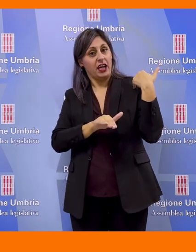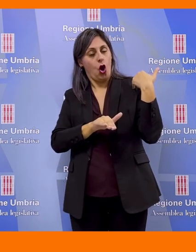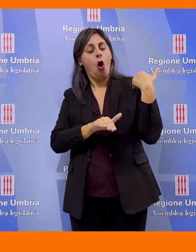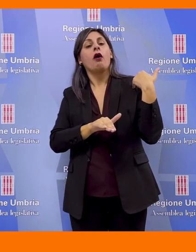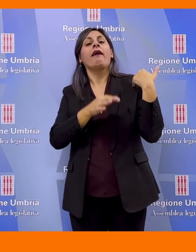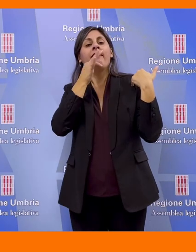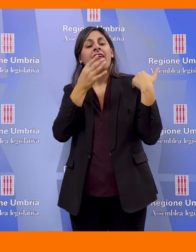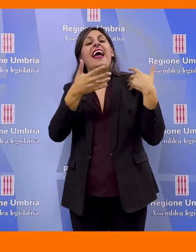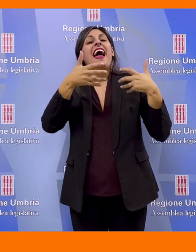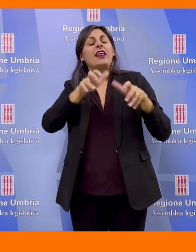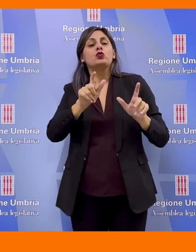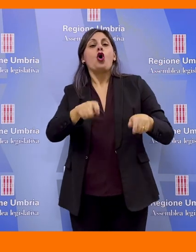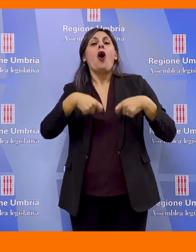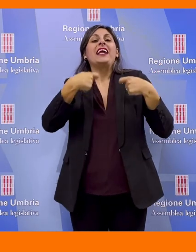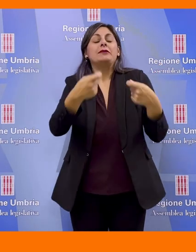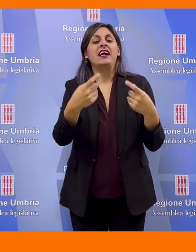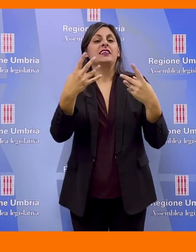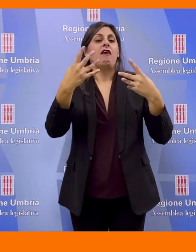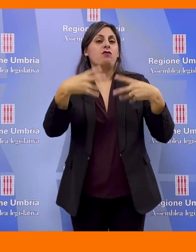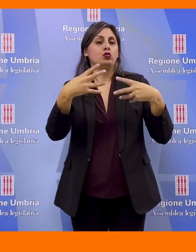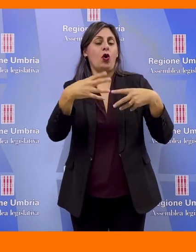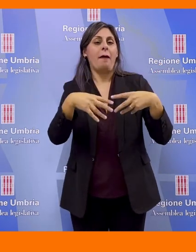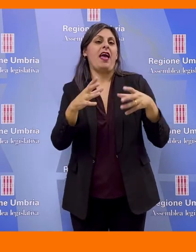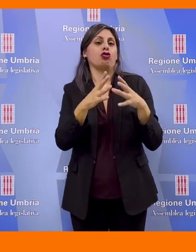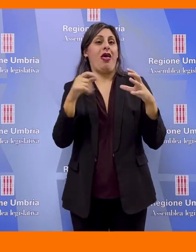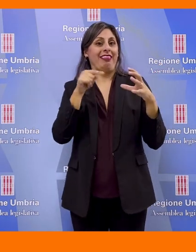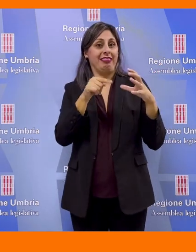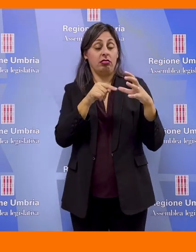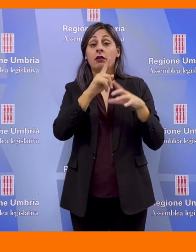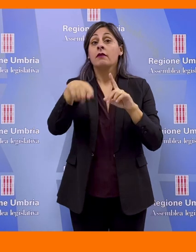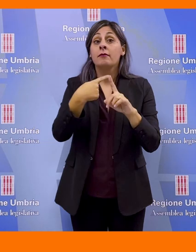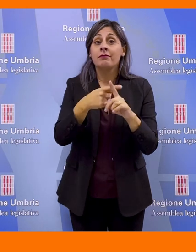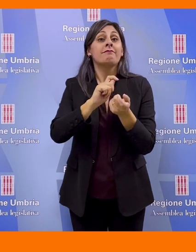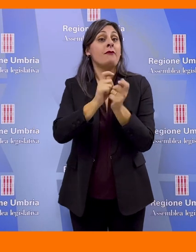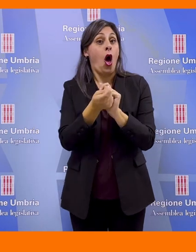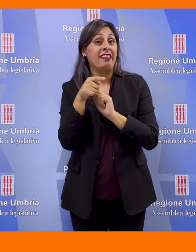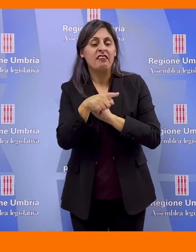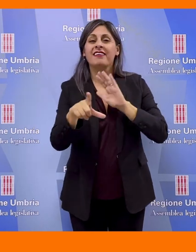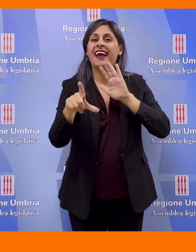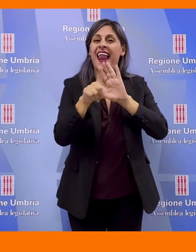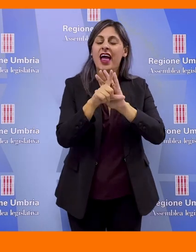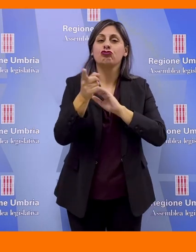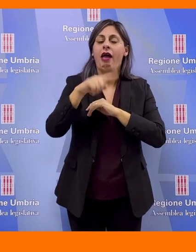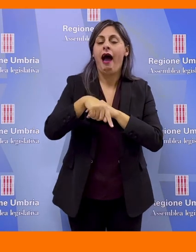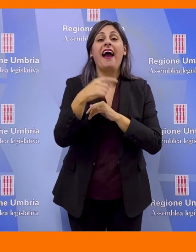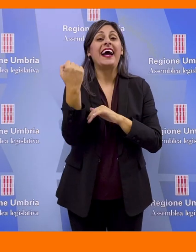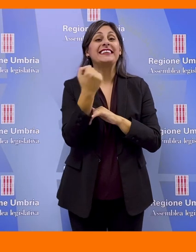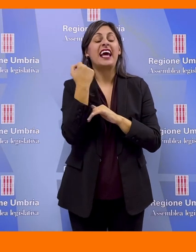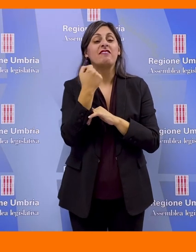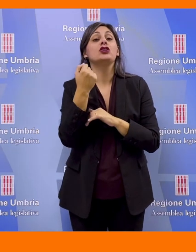conseguente riduzione della spesa del funzionamento dell'ente. Inoltre anche le modifiche alla legge sul servizio di